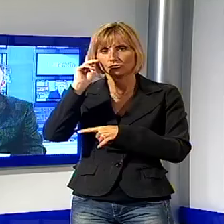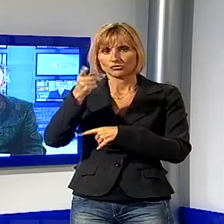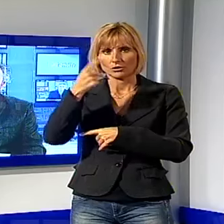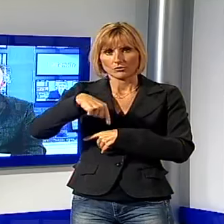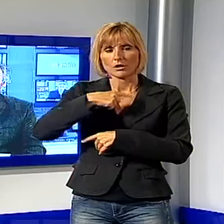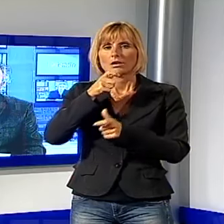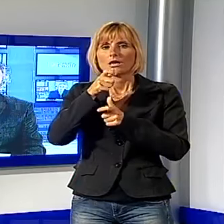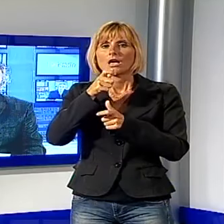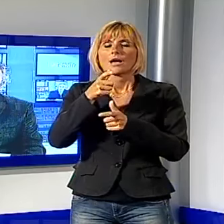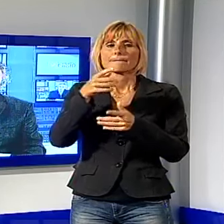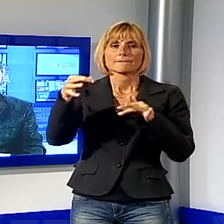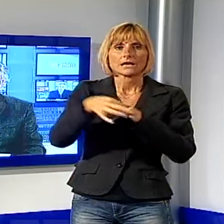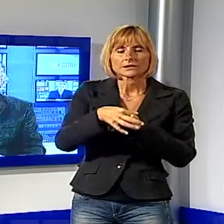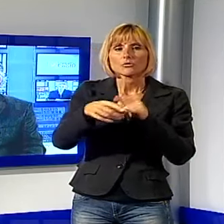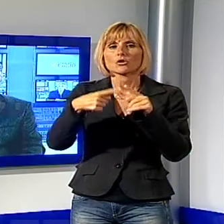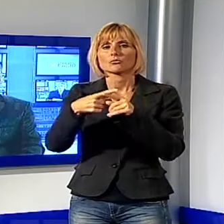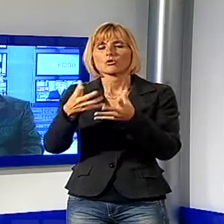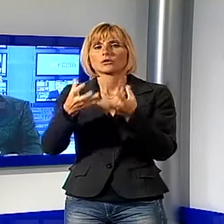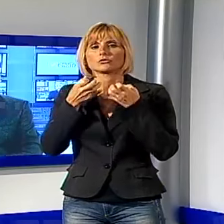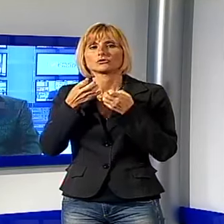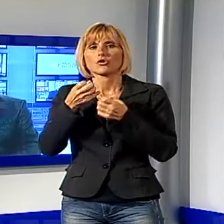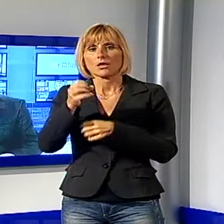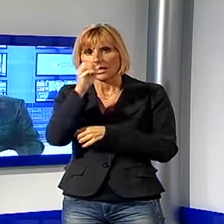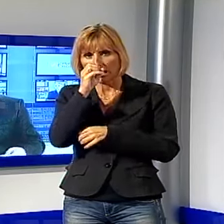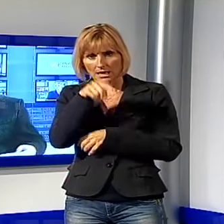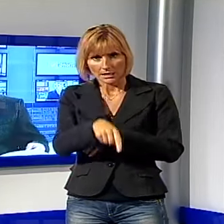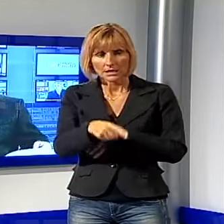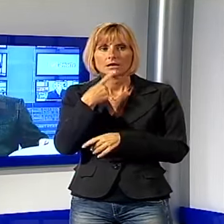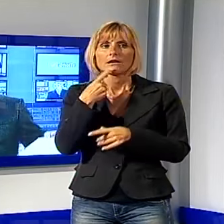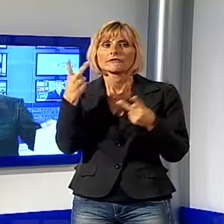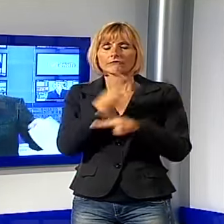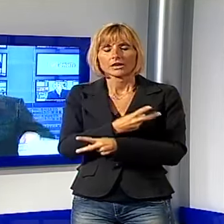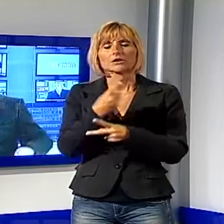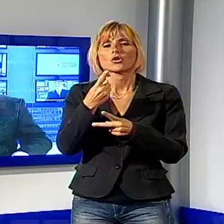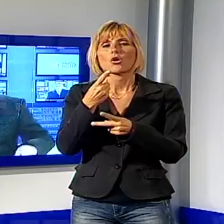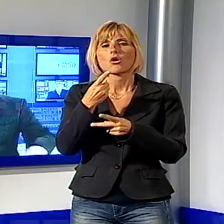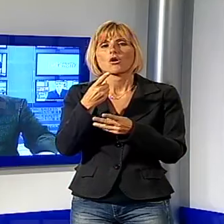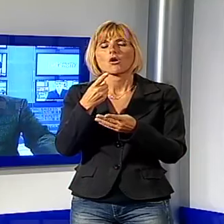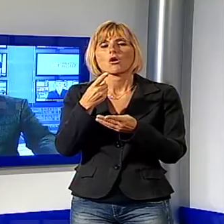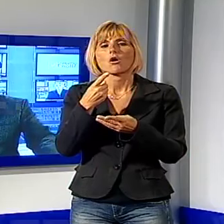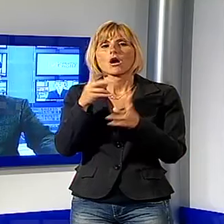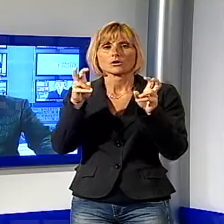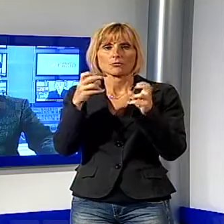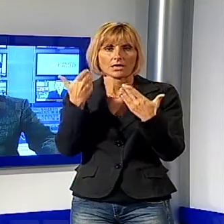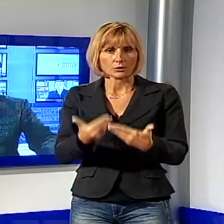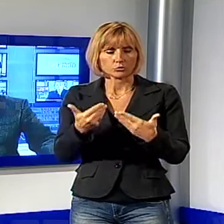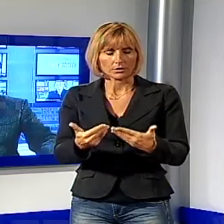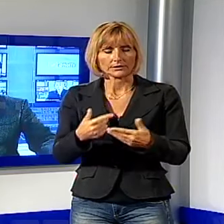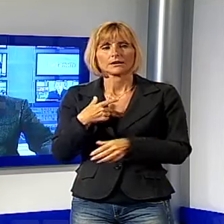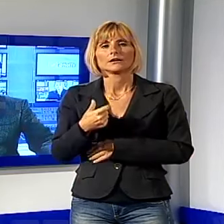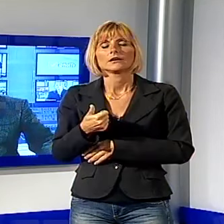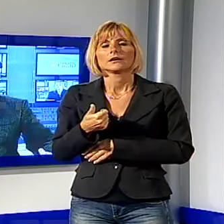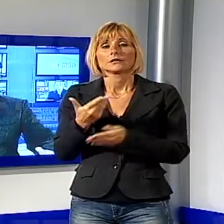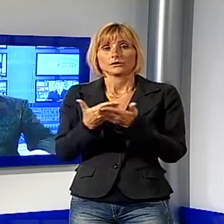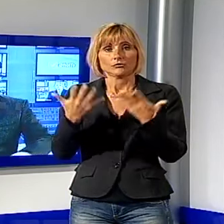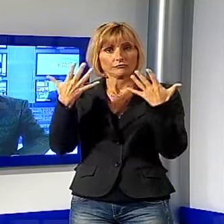matrimoni e adozioni gay, un argomento sempre di strettissima attualità. E con questo si chiude anche la prima parte